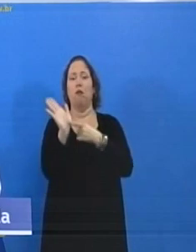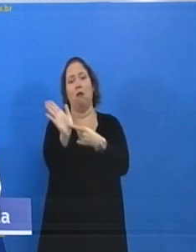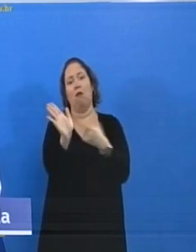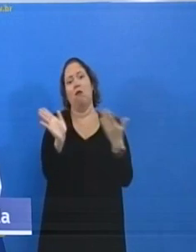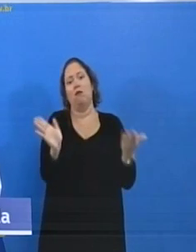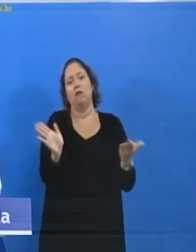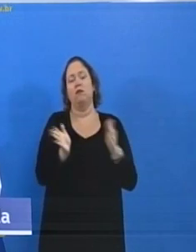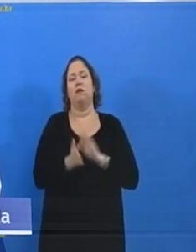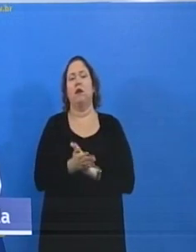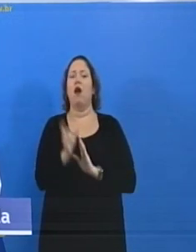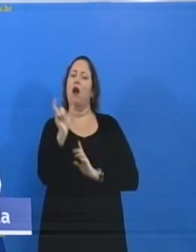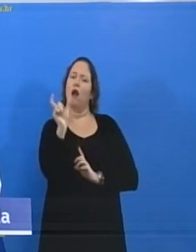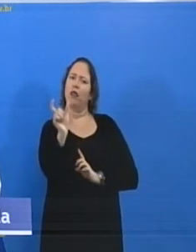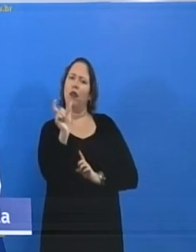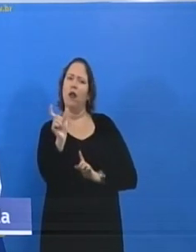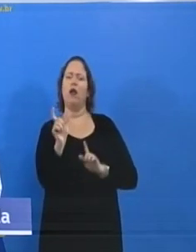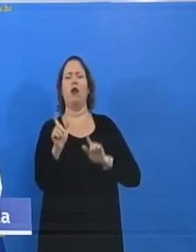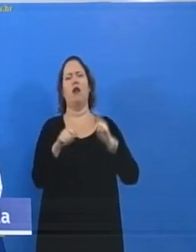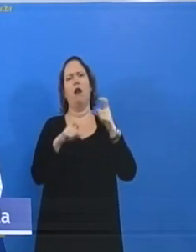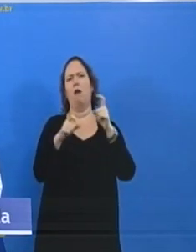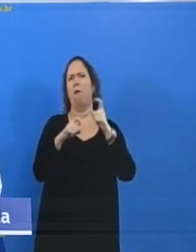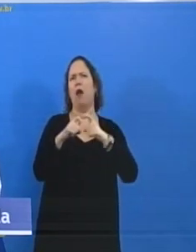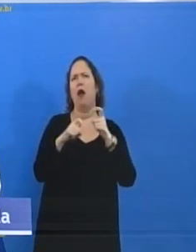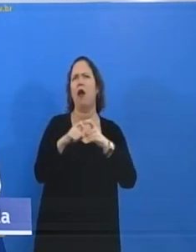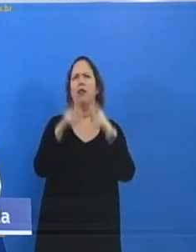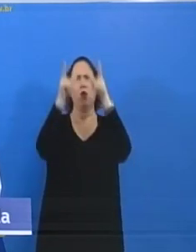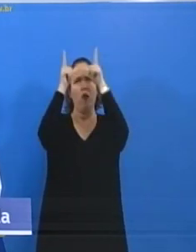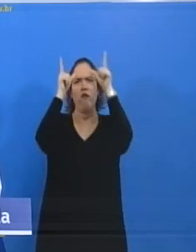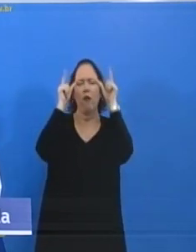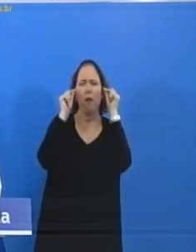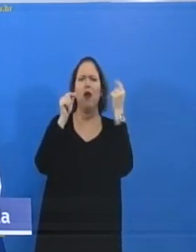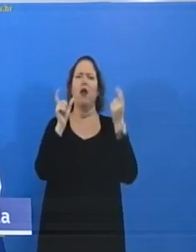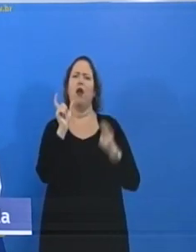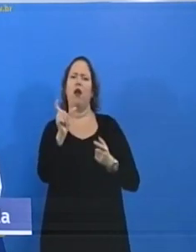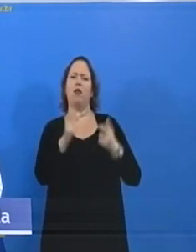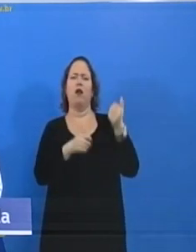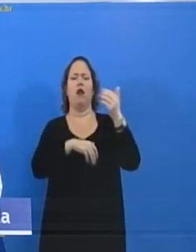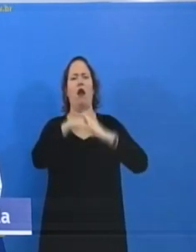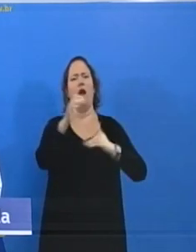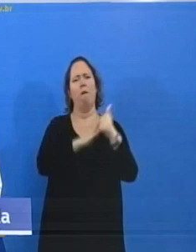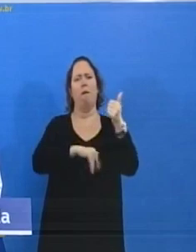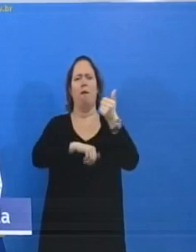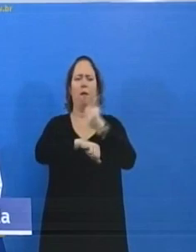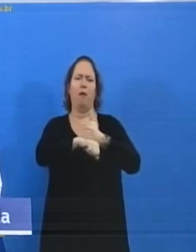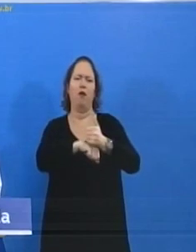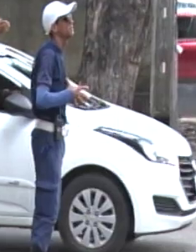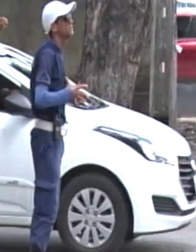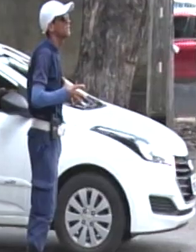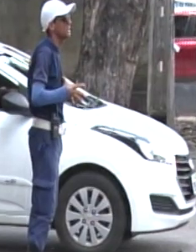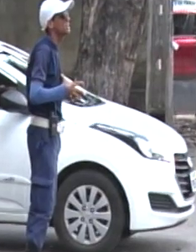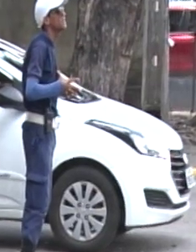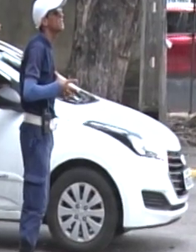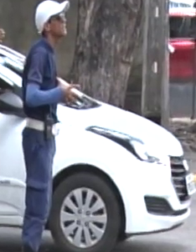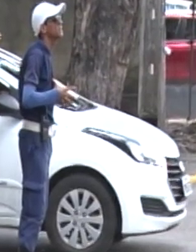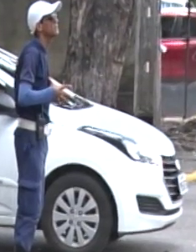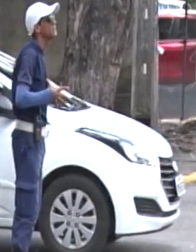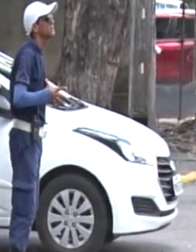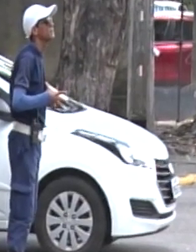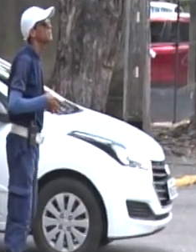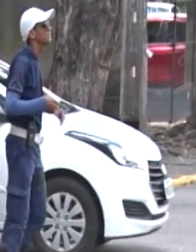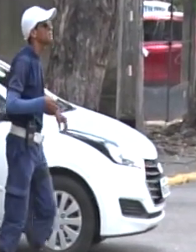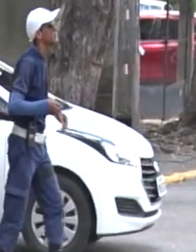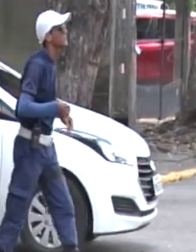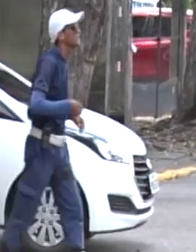através da sua carteira de médico, de enfermeiro, carteira profissional do setor onde ele está trabalhando. Os motoristas que